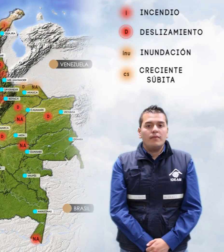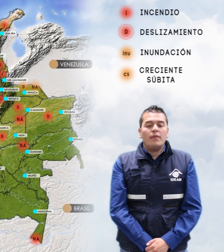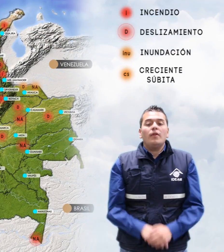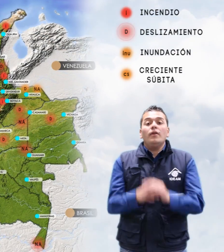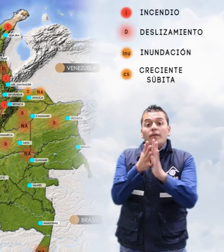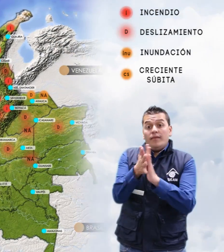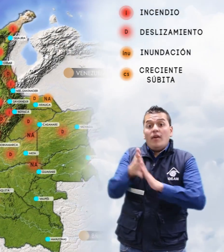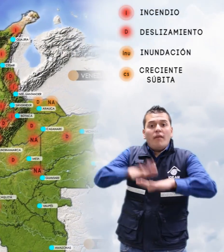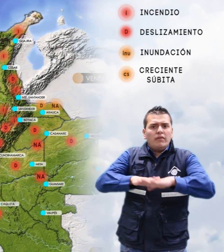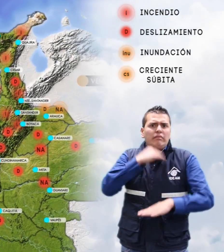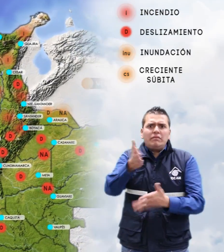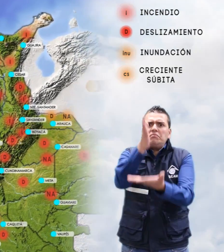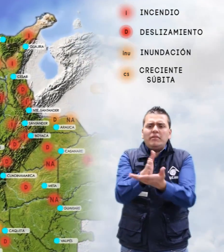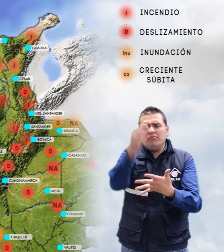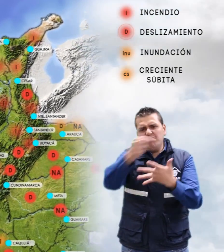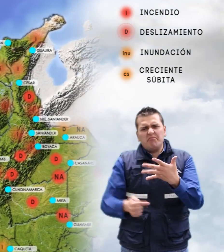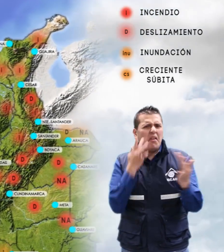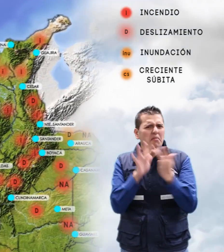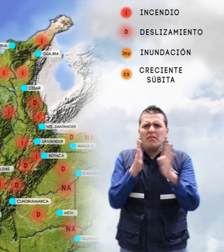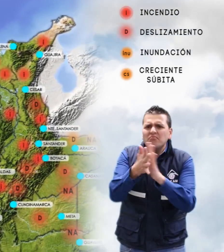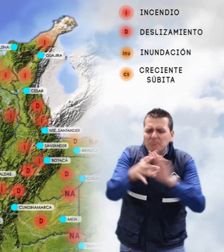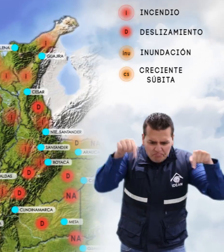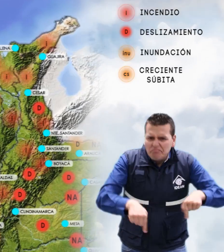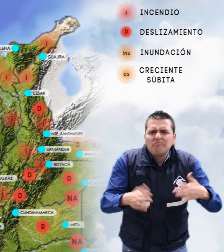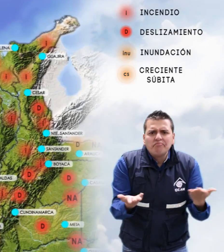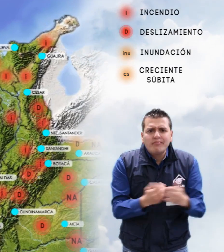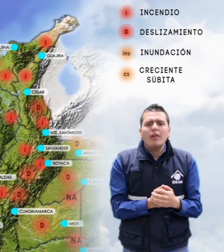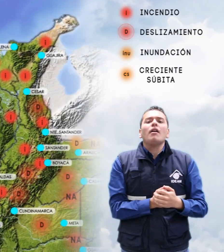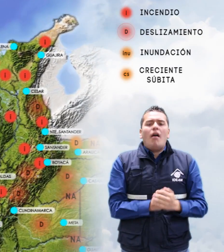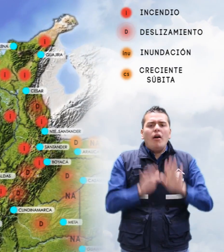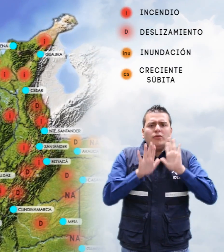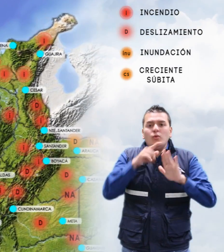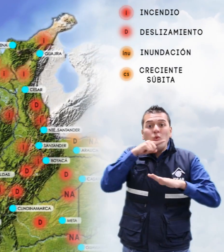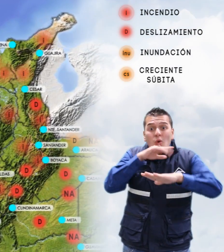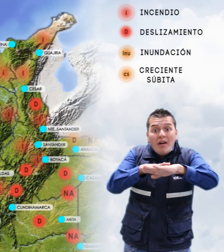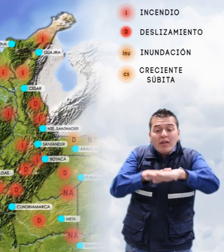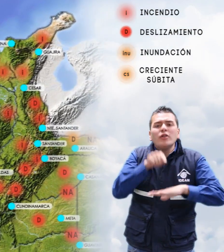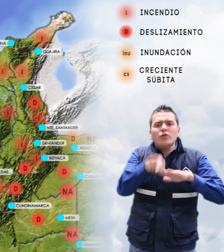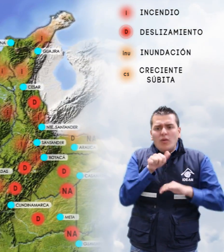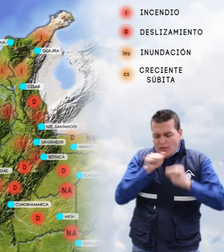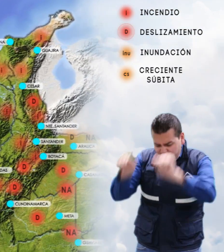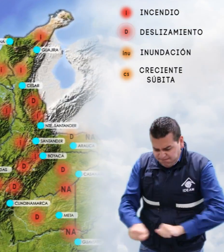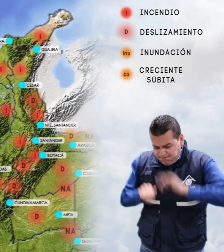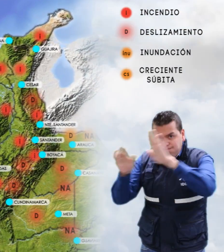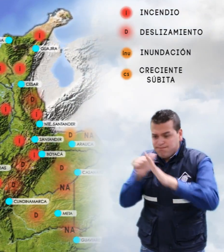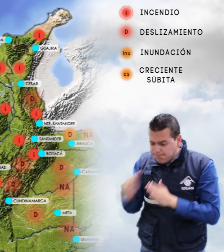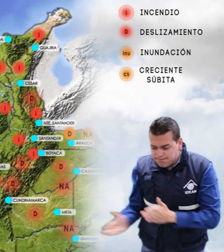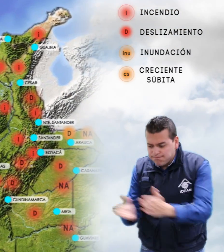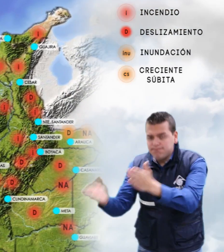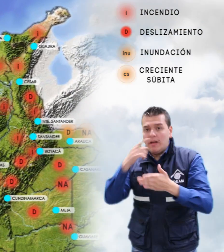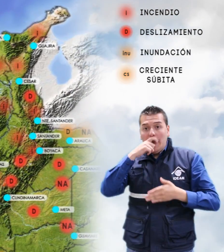Las alertas vigentes para el día de hoy corresponden a los siguientes temas. Alerta roja por niveles altos en los ríos